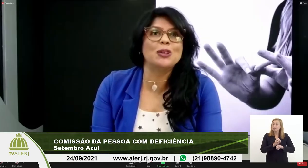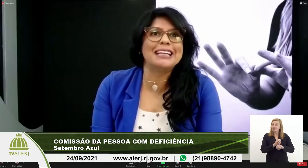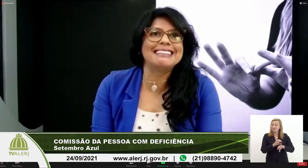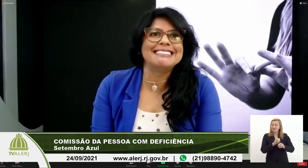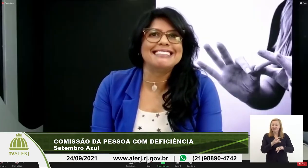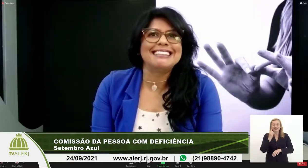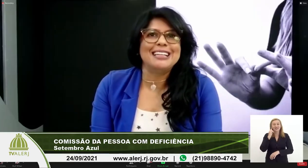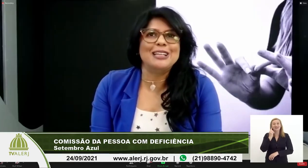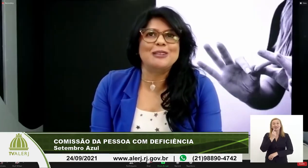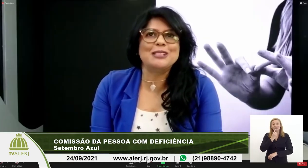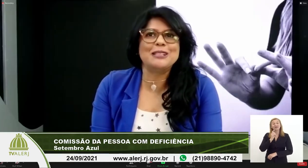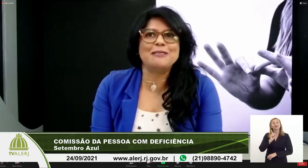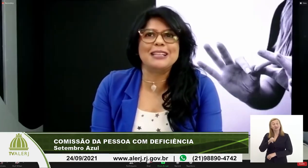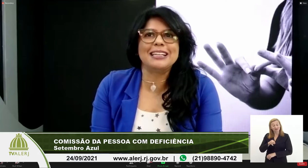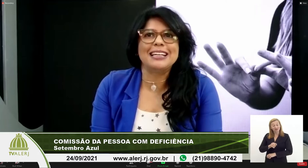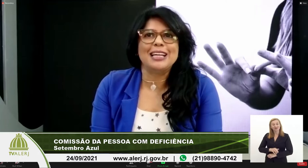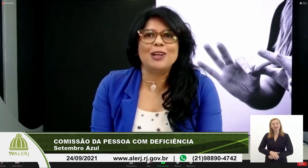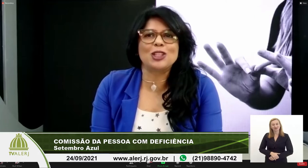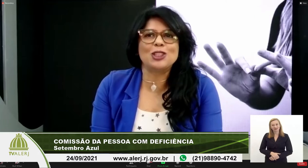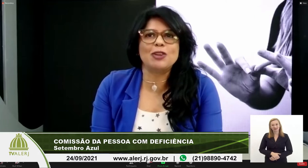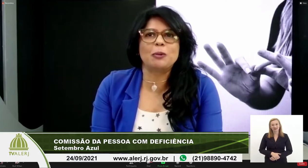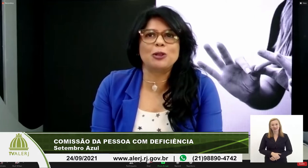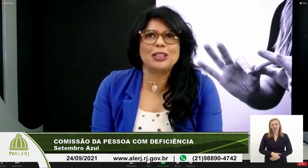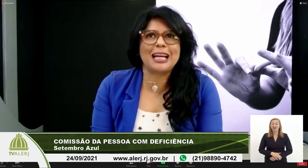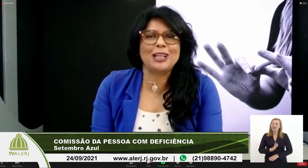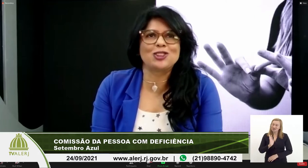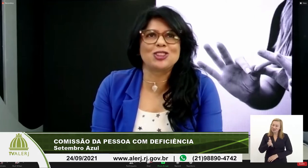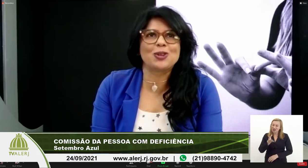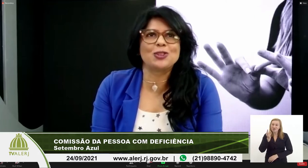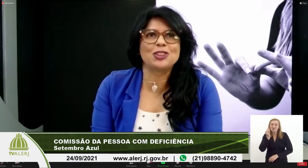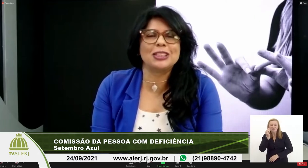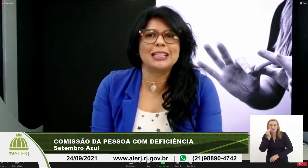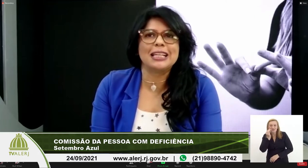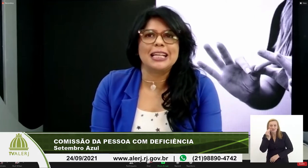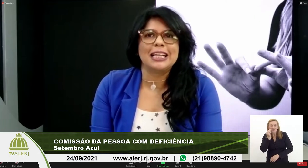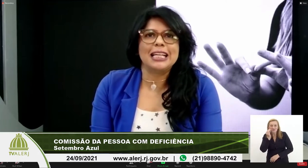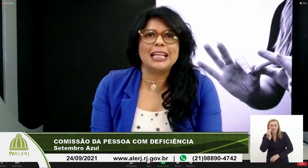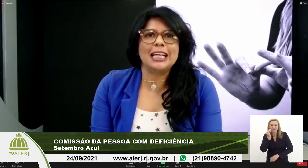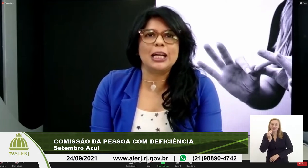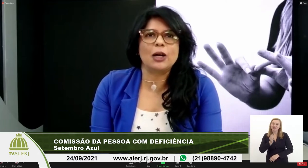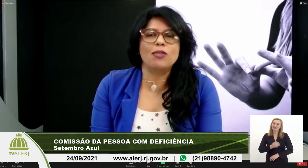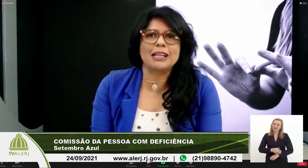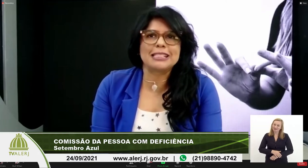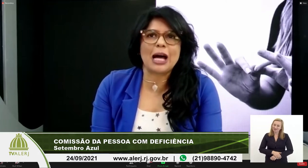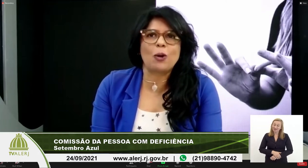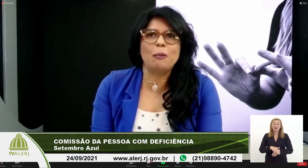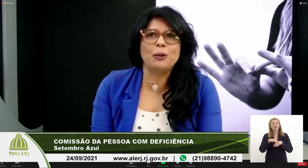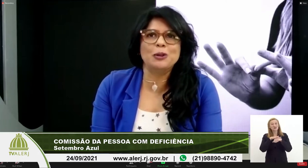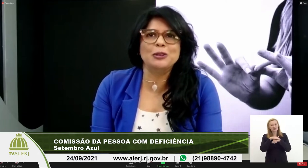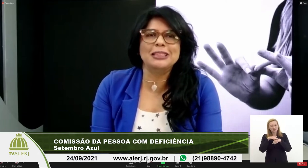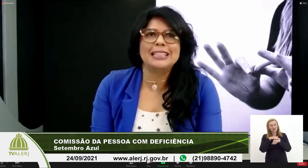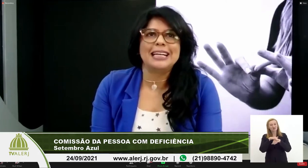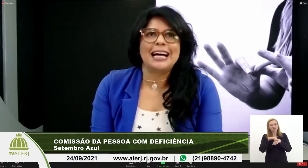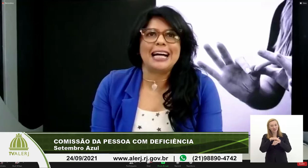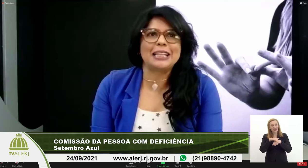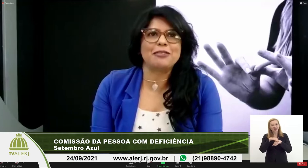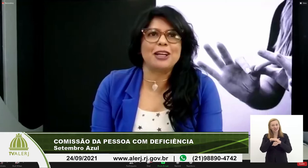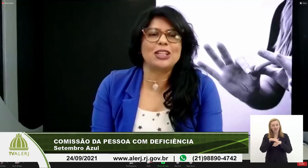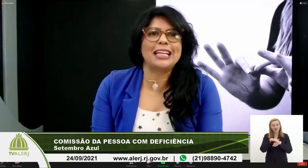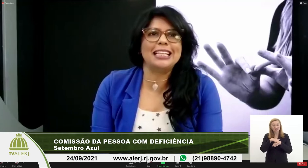surdo né inclusive eu já tive a oportunidade de conversar com o Bruno